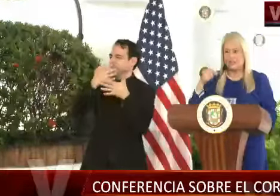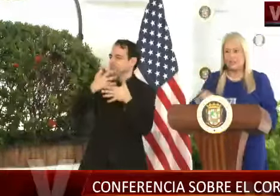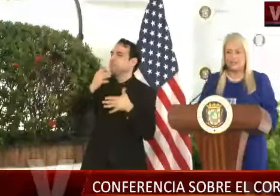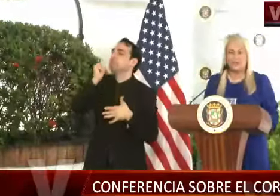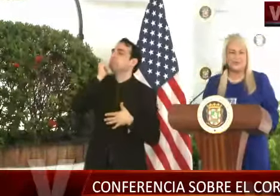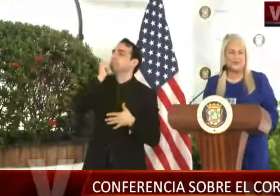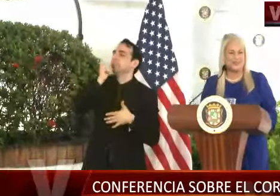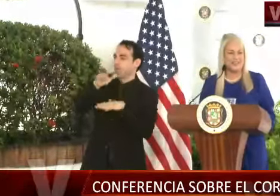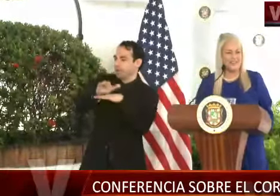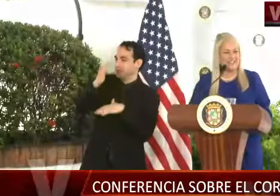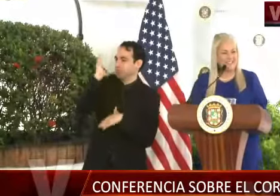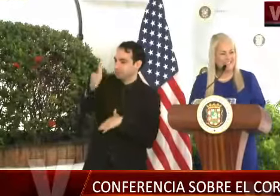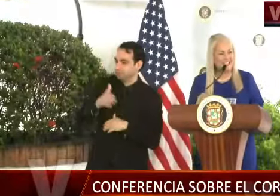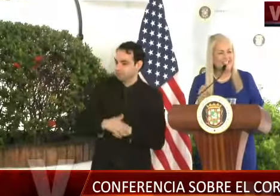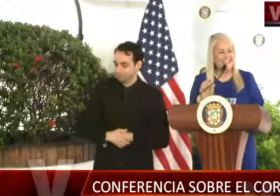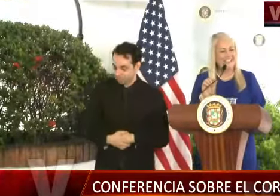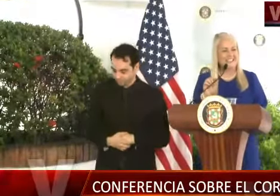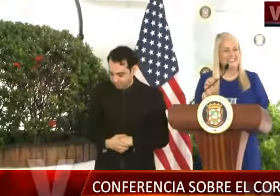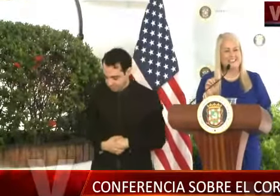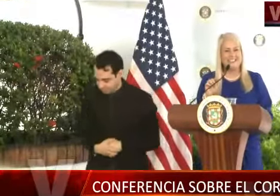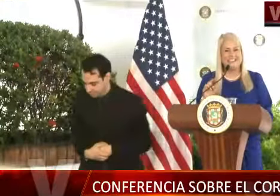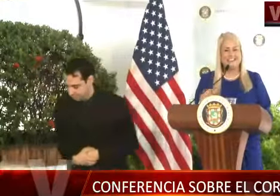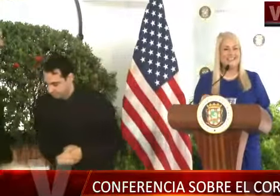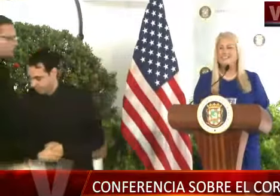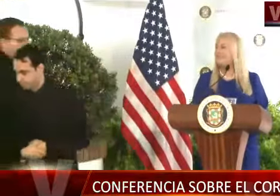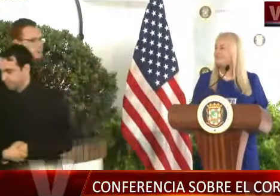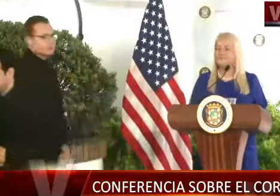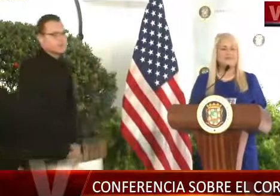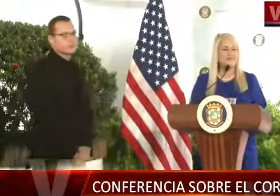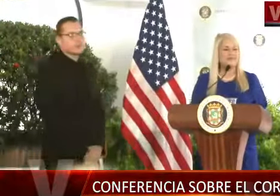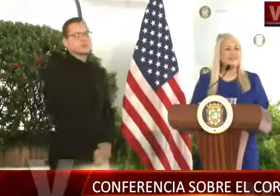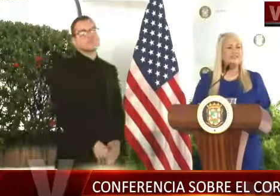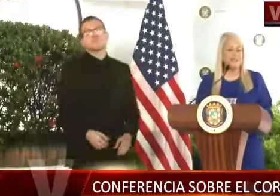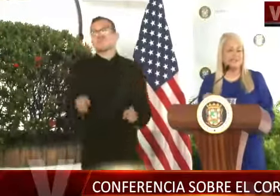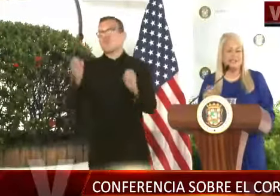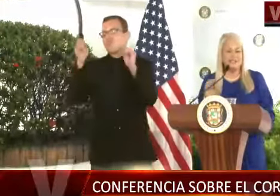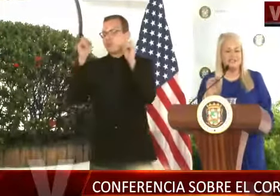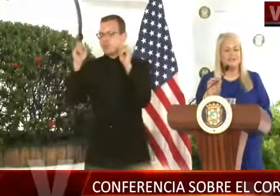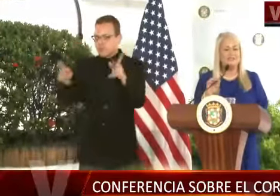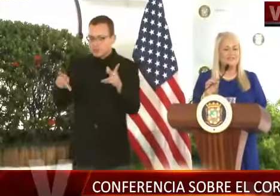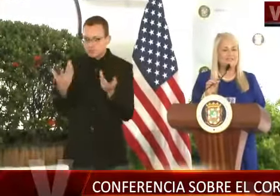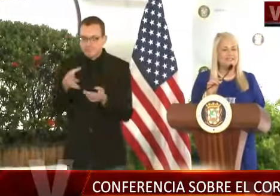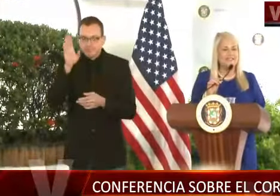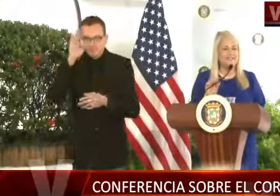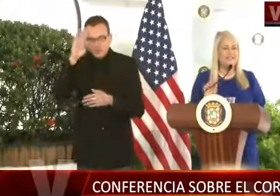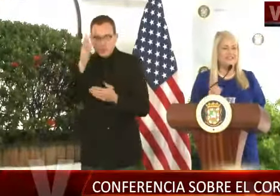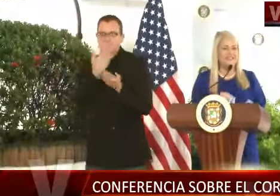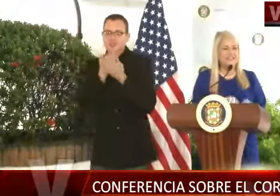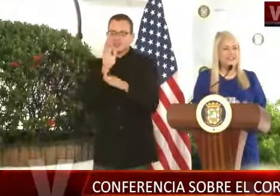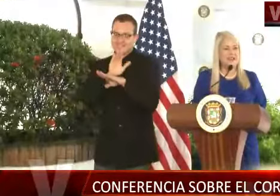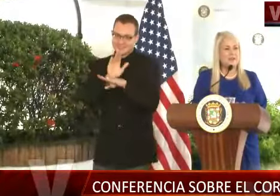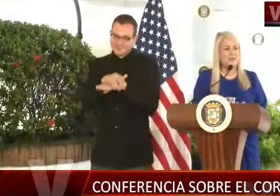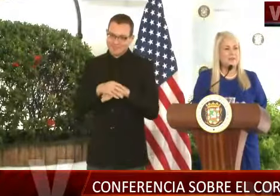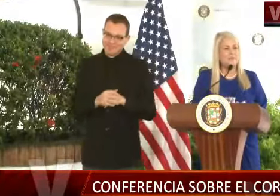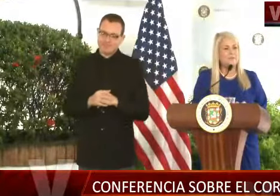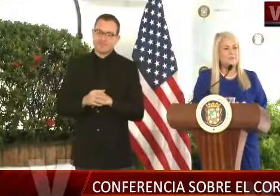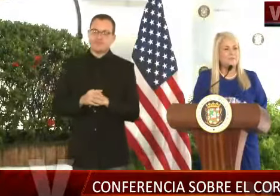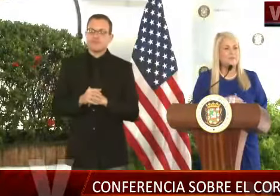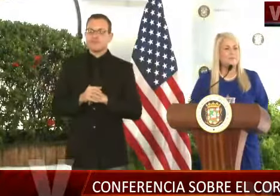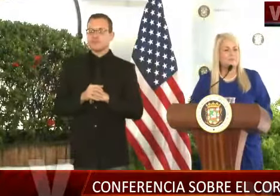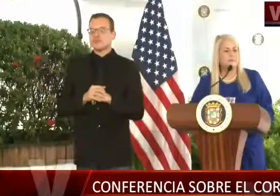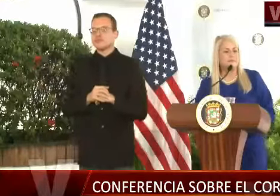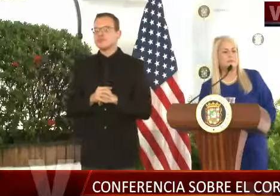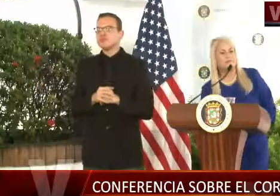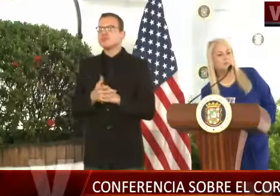esta noche llegue. Concluimos con los de todos. Gobernadora, muy buenas tardes. Muy buenas tardes, Jan. Me gustaría